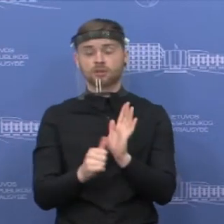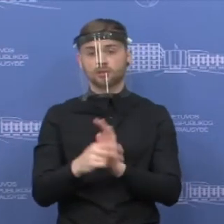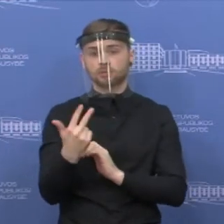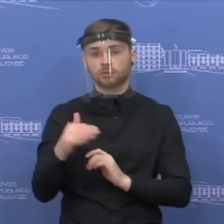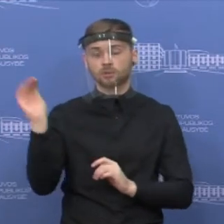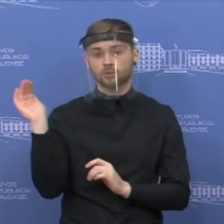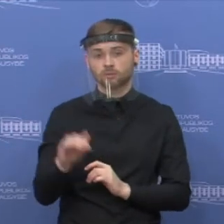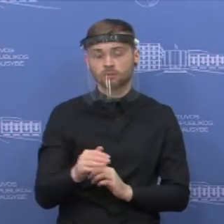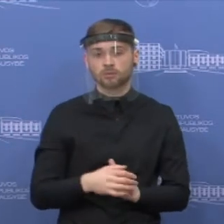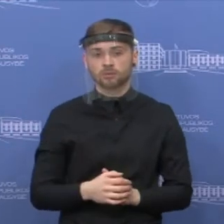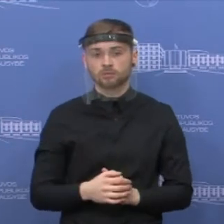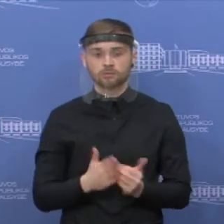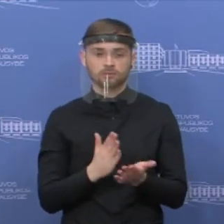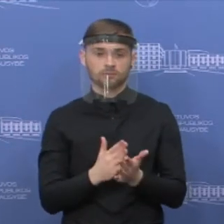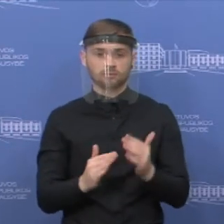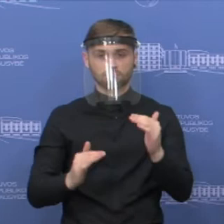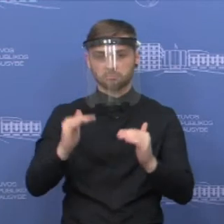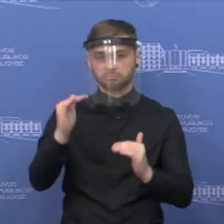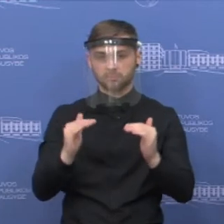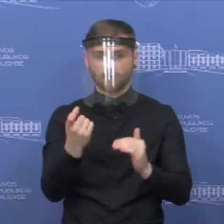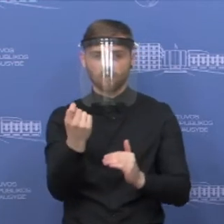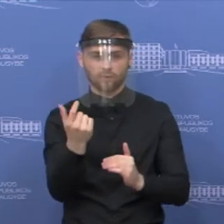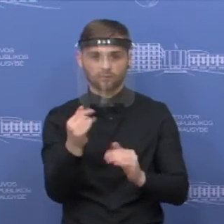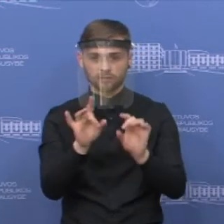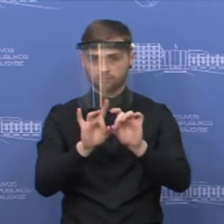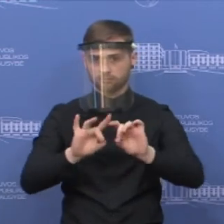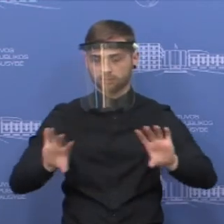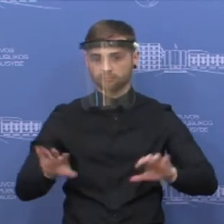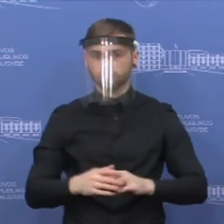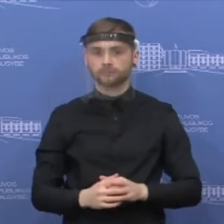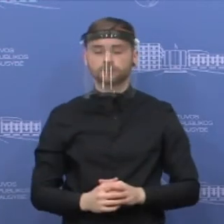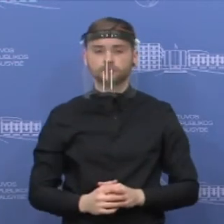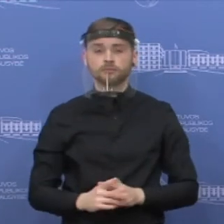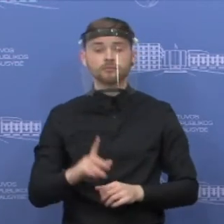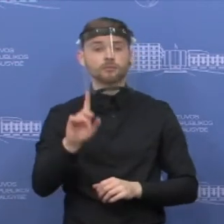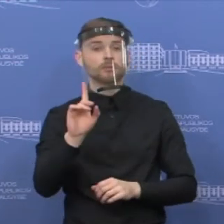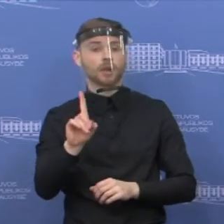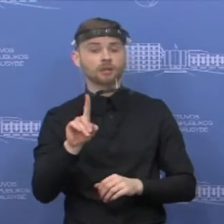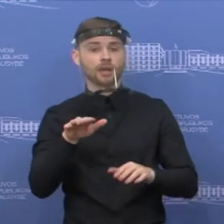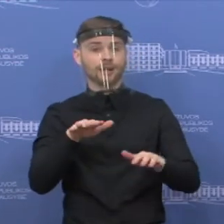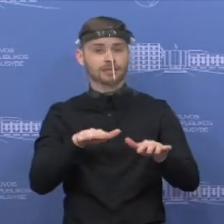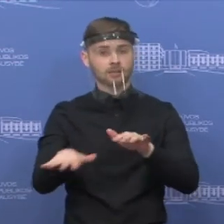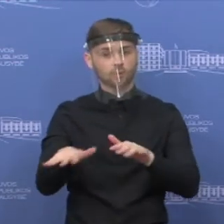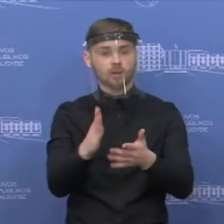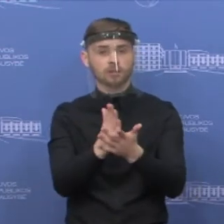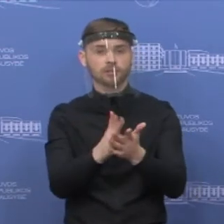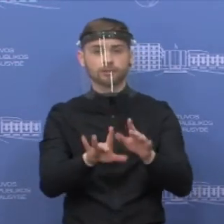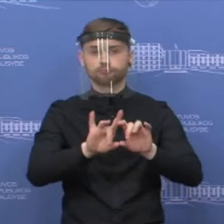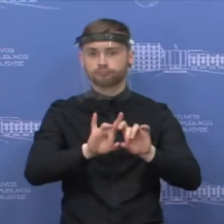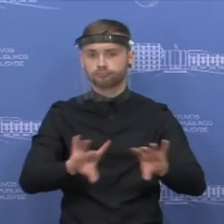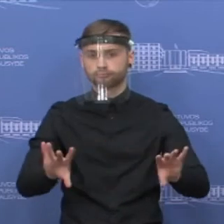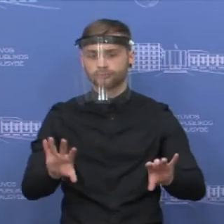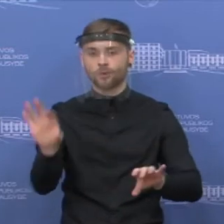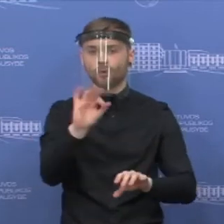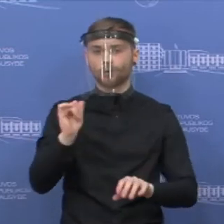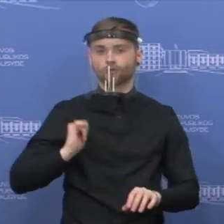tūkstančiai. Tai matome, skirtumas tikrai nedidelis. Tačiau situacija iš esmės skirtinga, jeigu kalbėsime apie